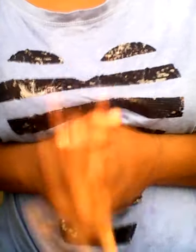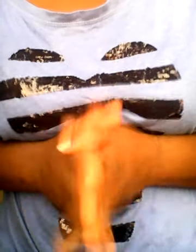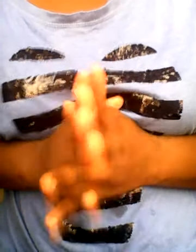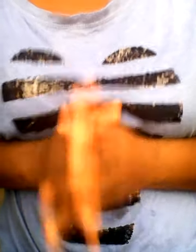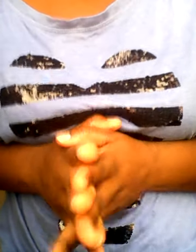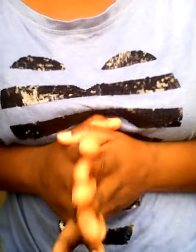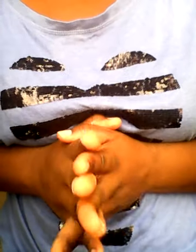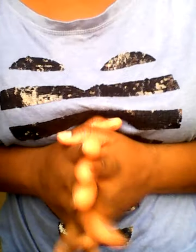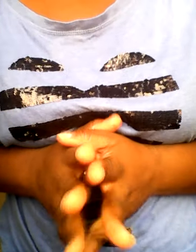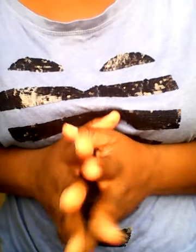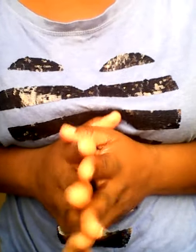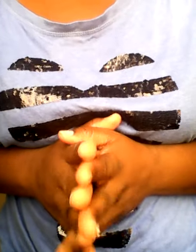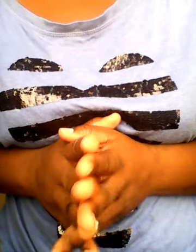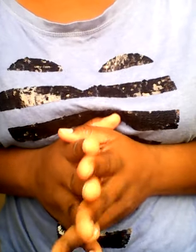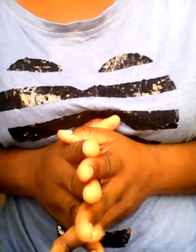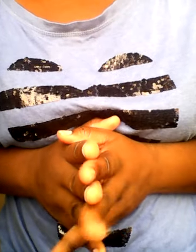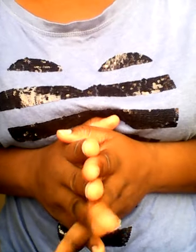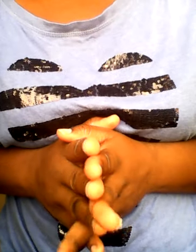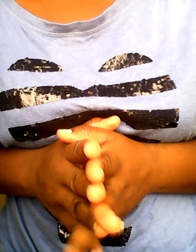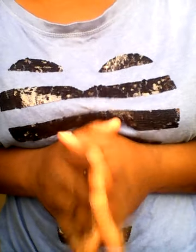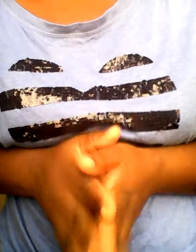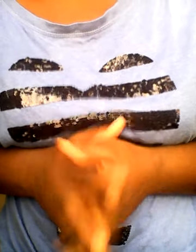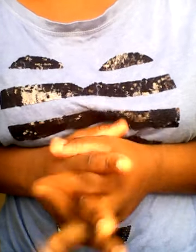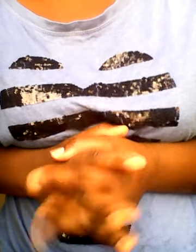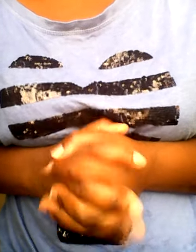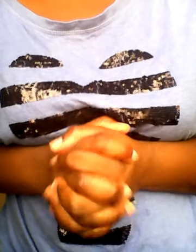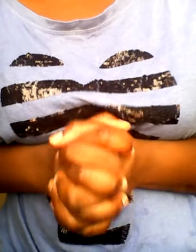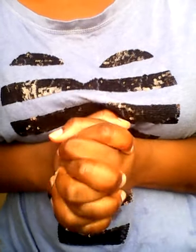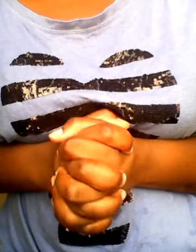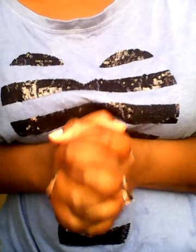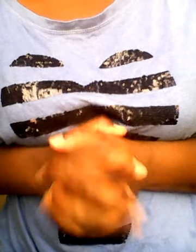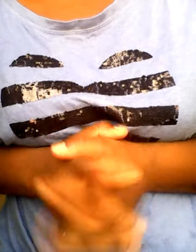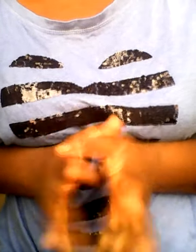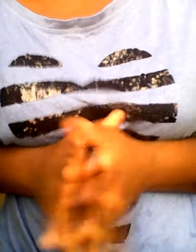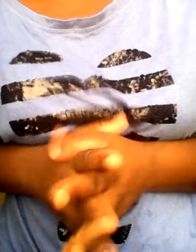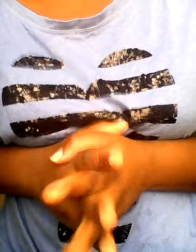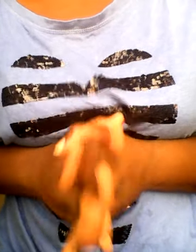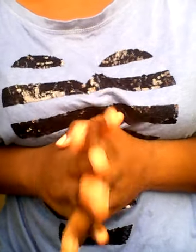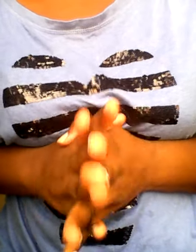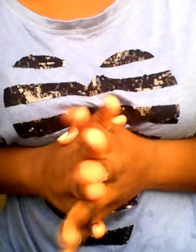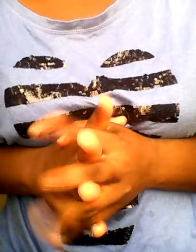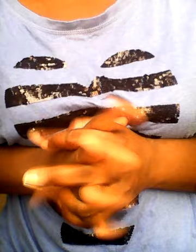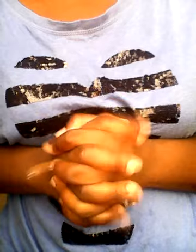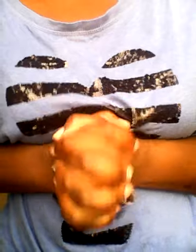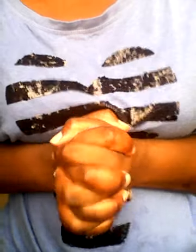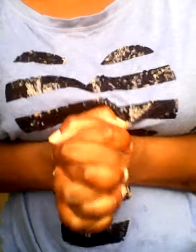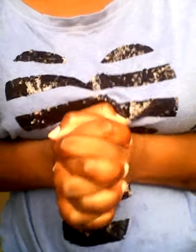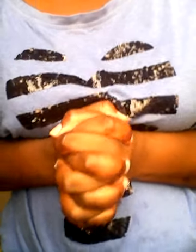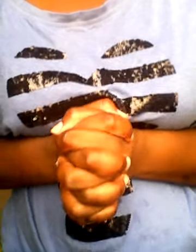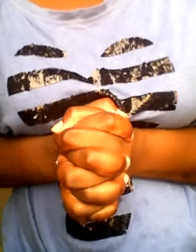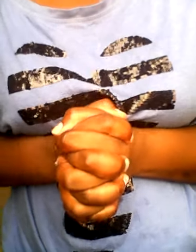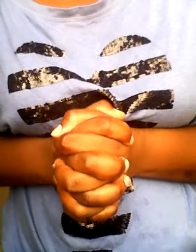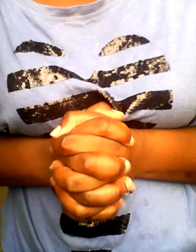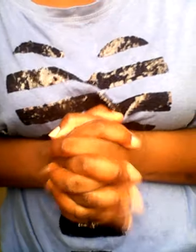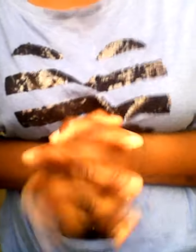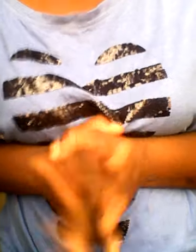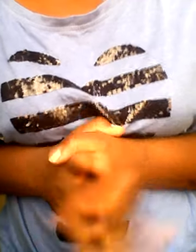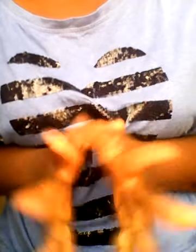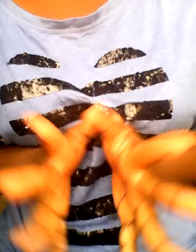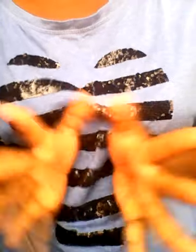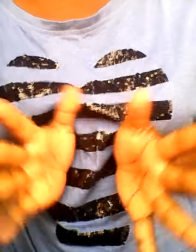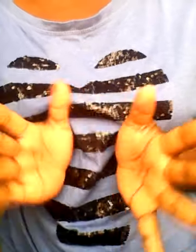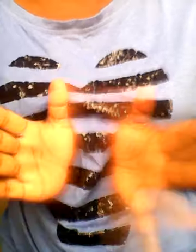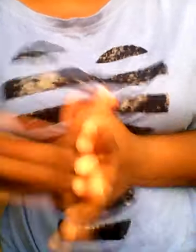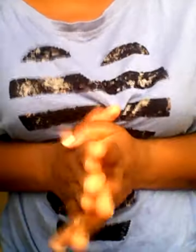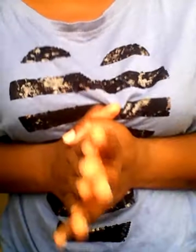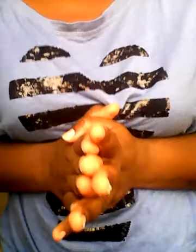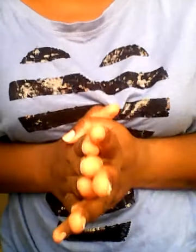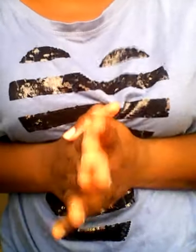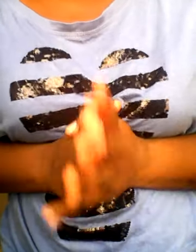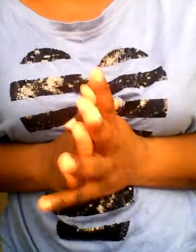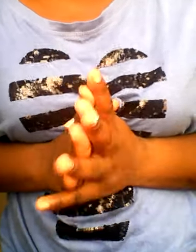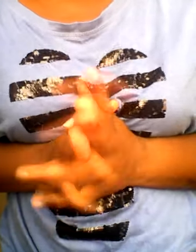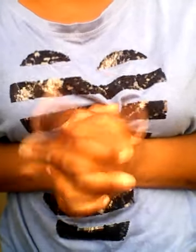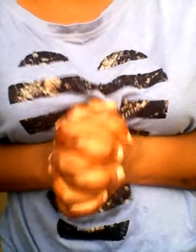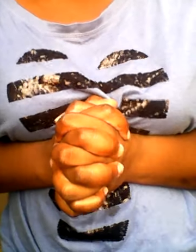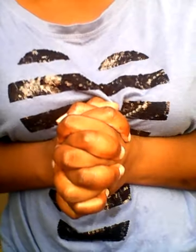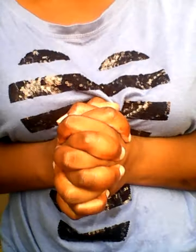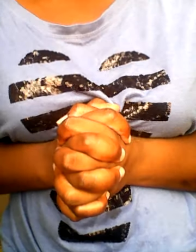bonjour mes amours vous allez bien super voilà ce matin